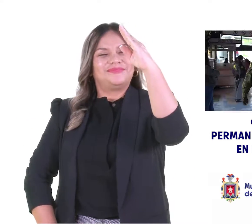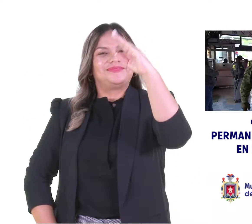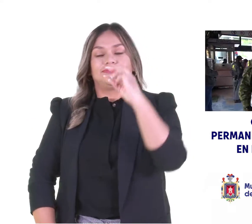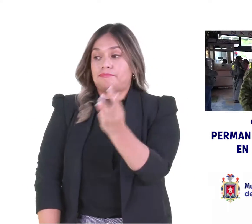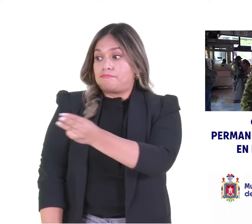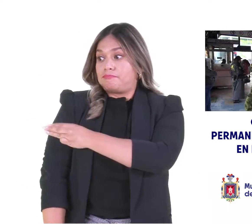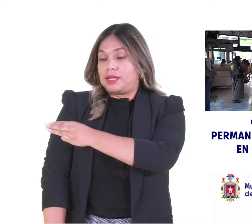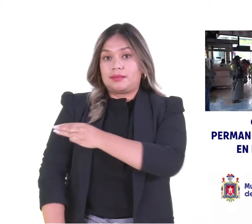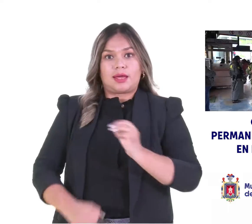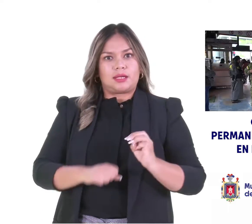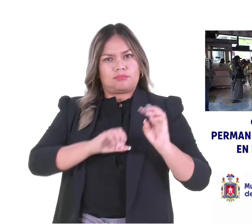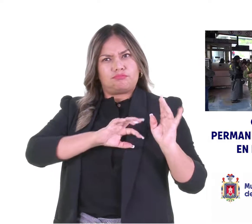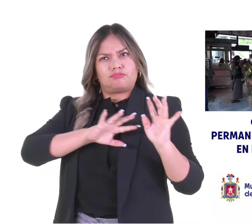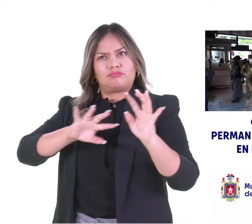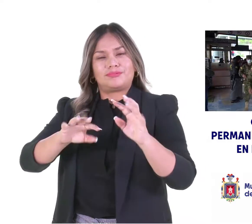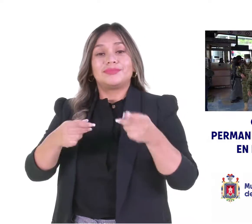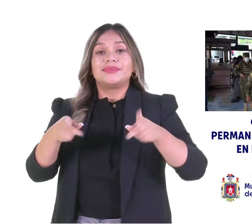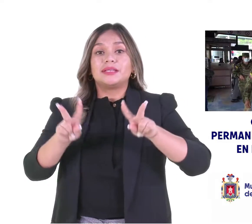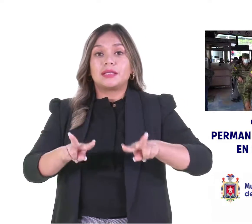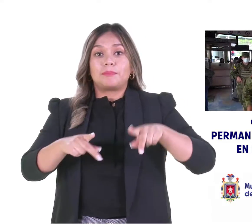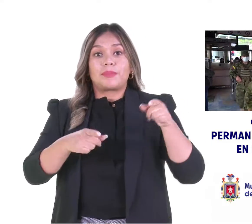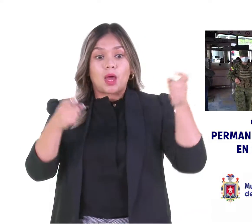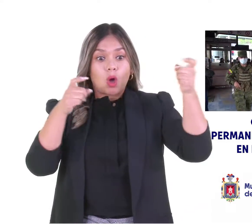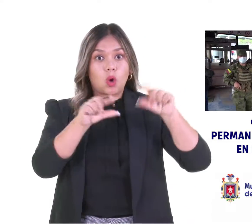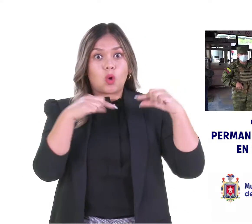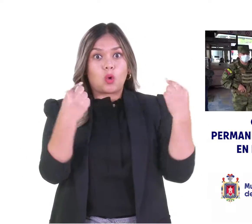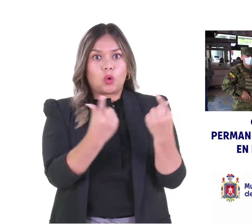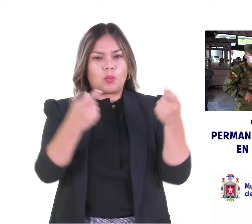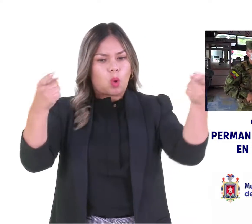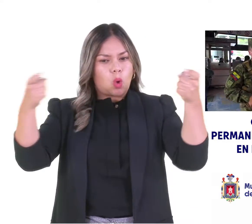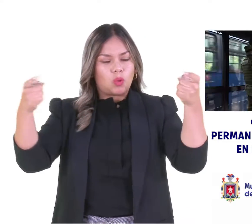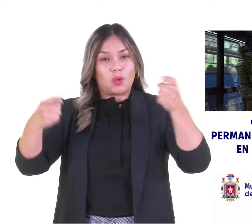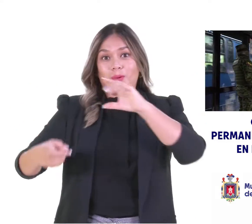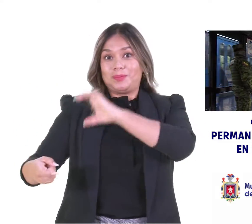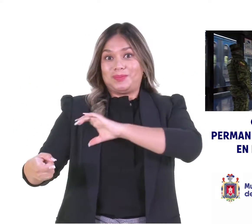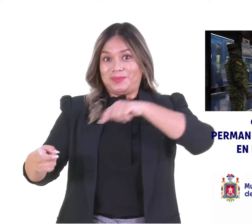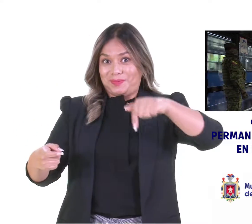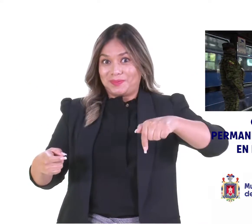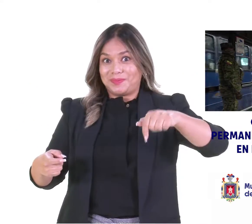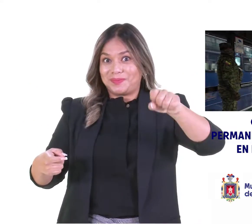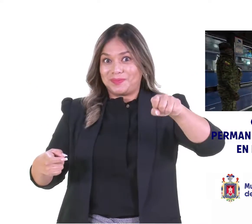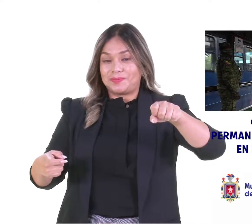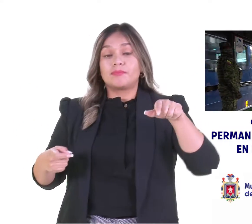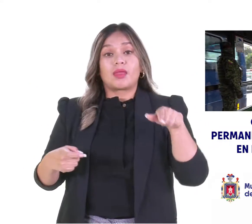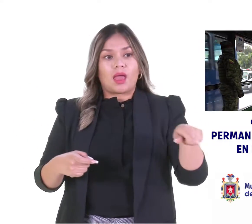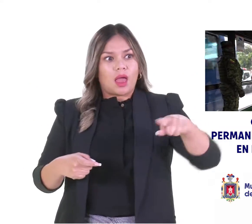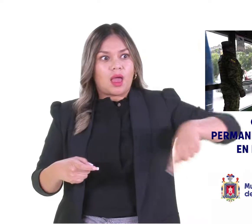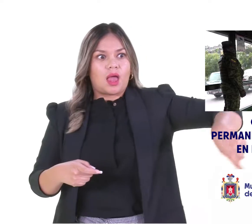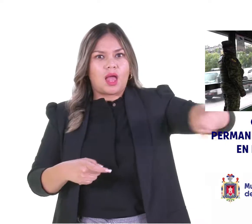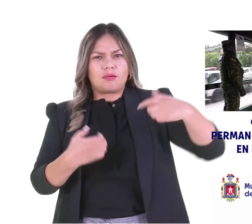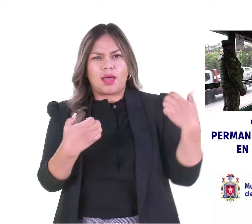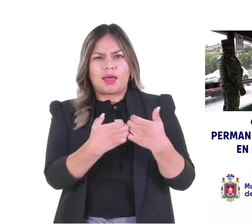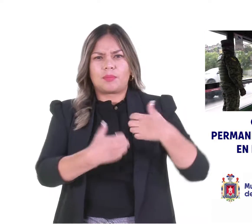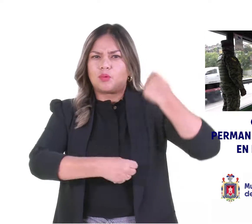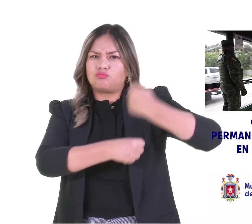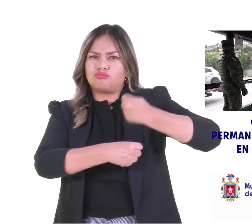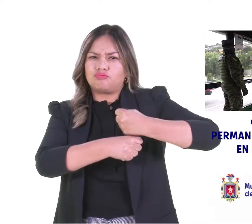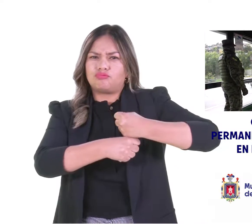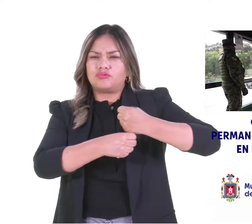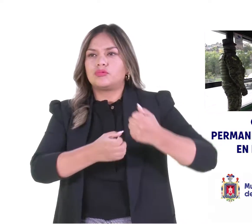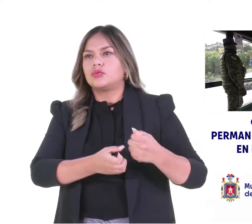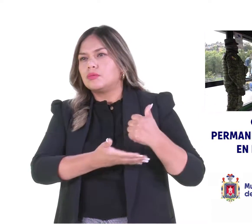Ejército y el Cuerpo de Agentes de Control Metropolitano trabajan para brindar un servicio de transporte más seguro.